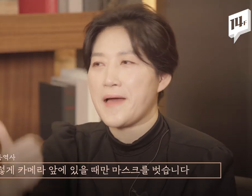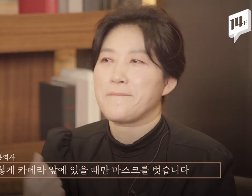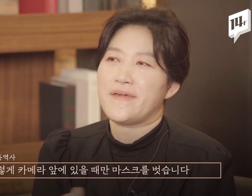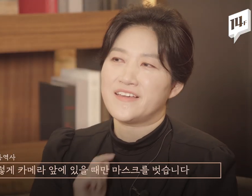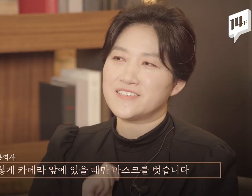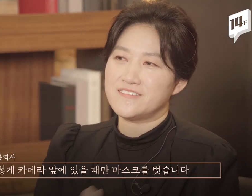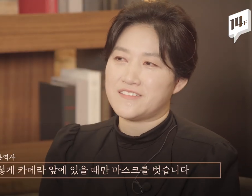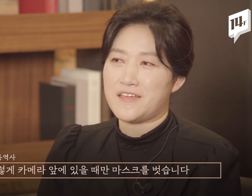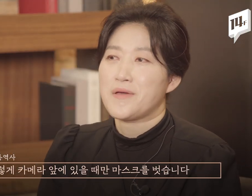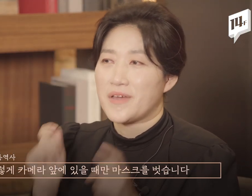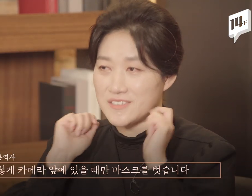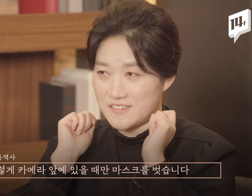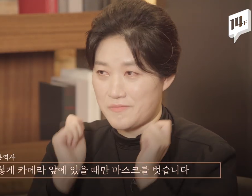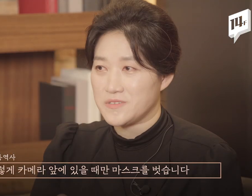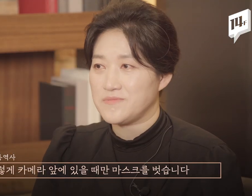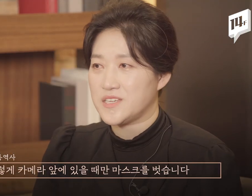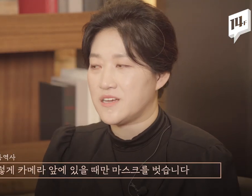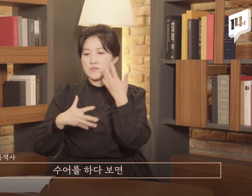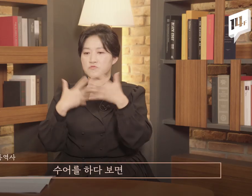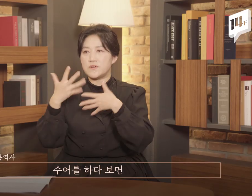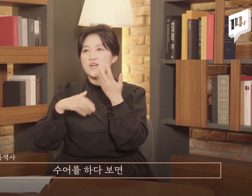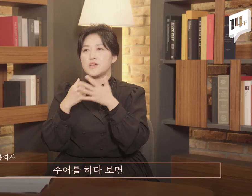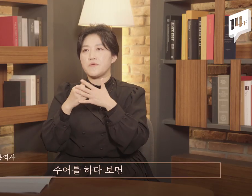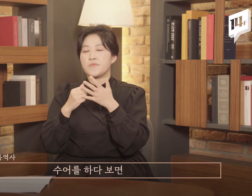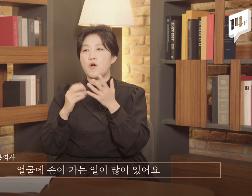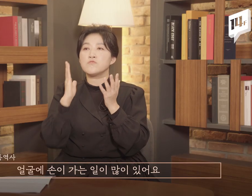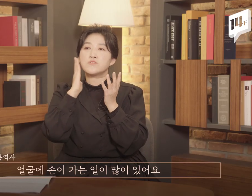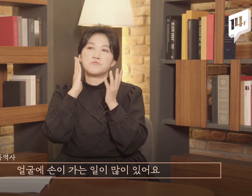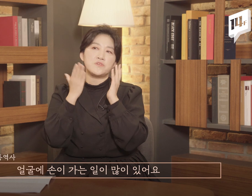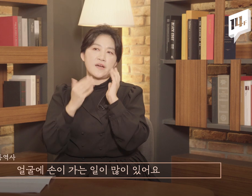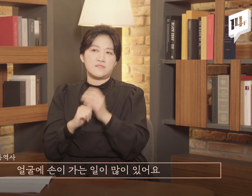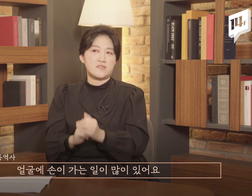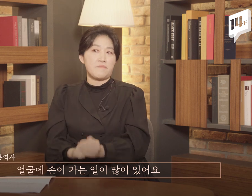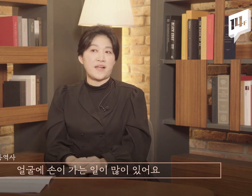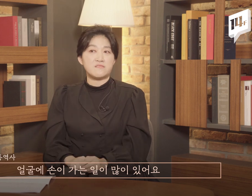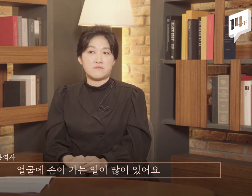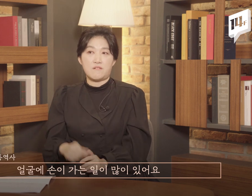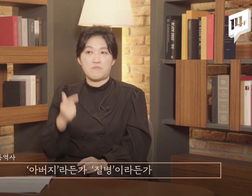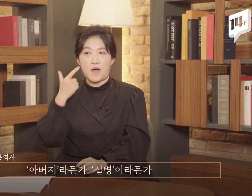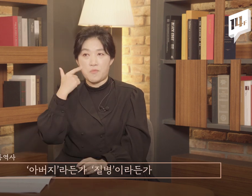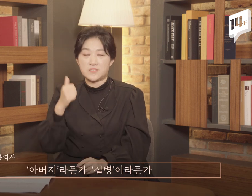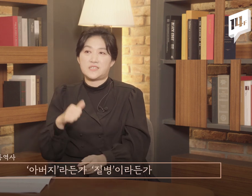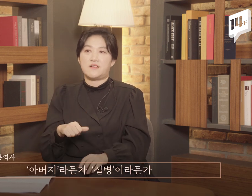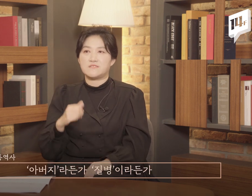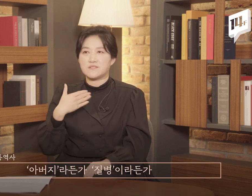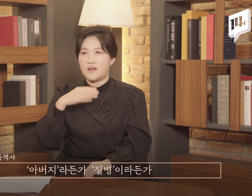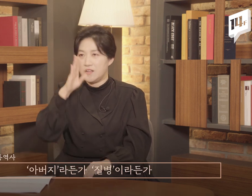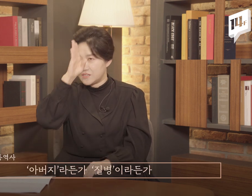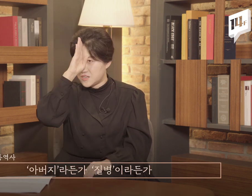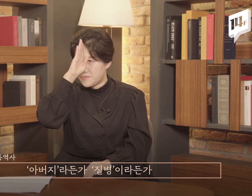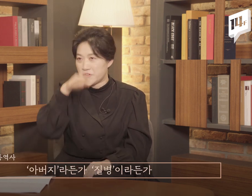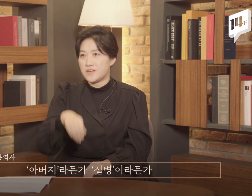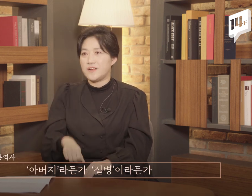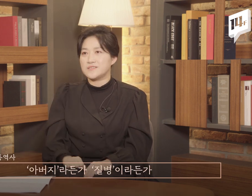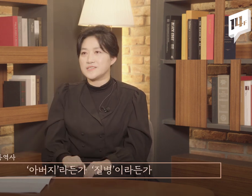앞에 있을 때만 마스크를 벗습니다. 이렇게 수화를 하다 보면 얼굴에 손이 가는 일이 많이 있어요. 아버지라든가 질병이라든가